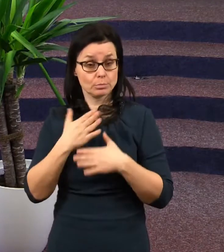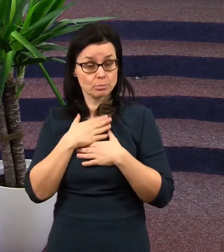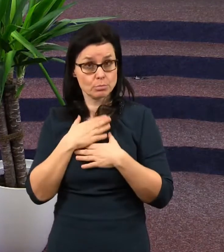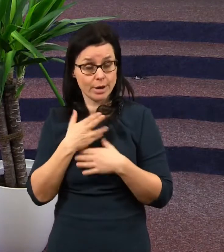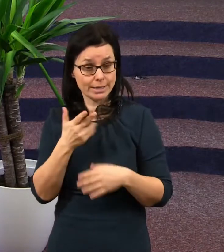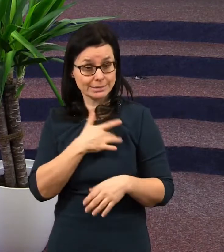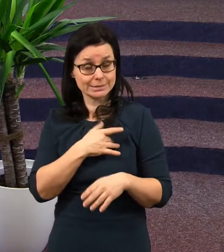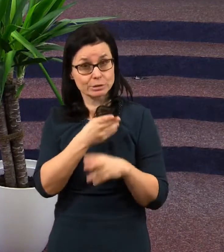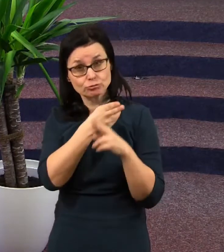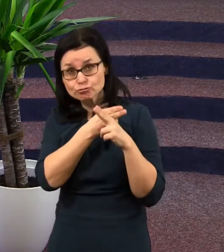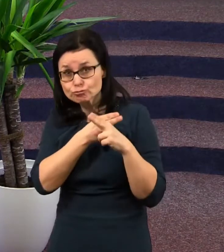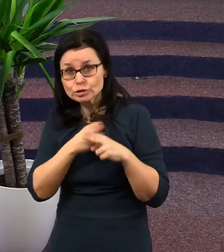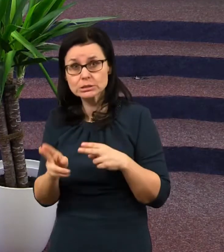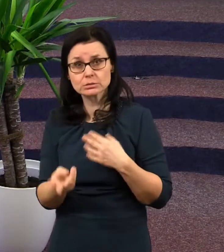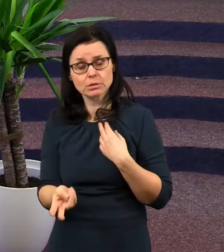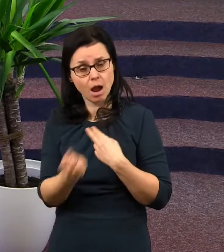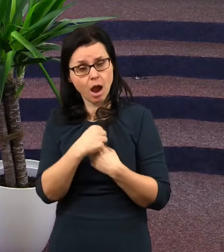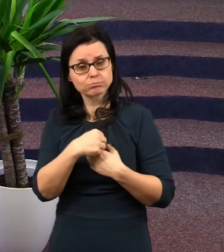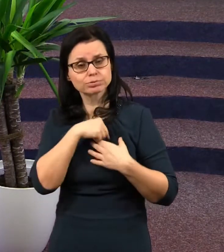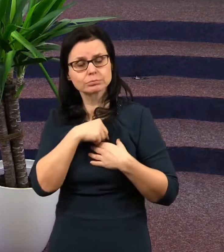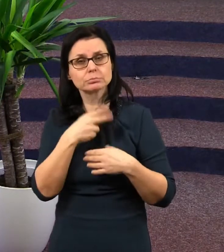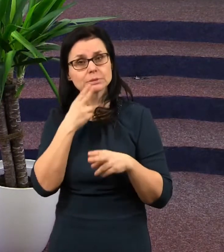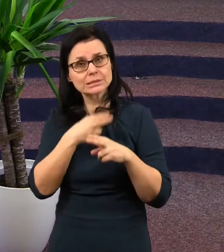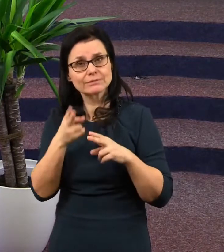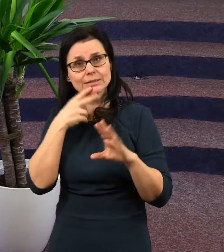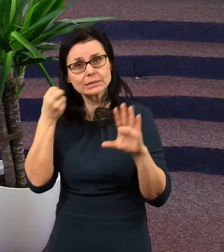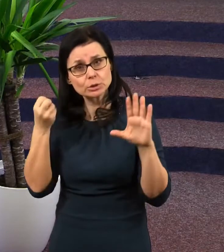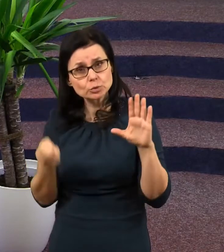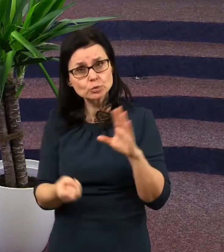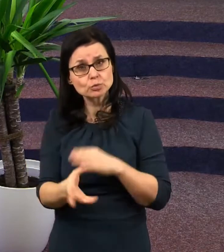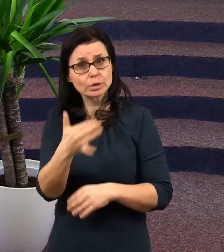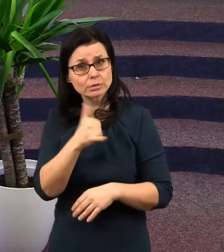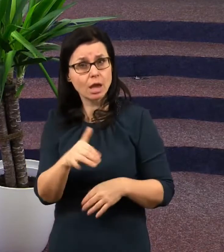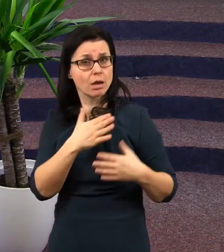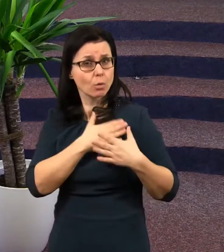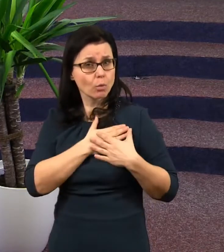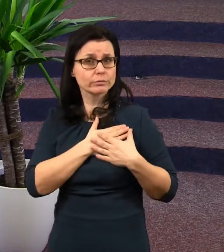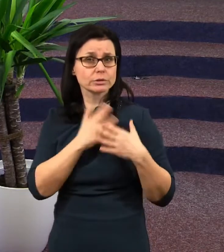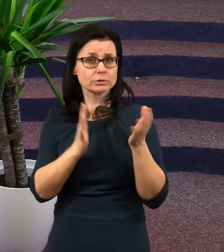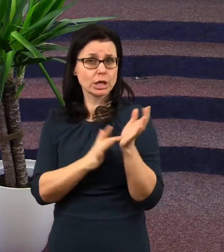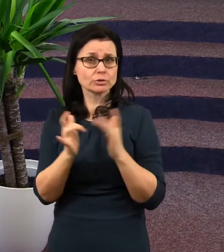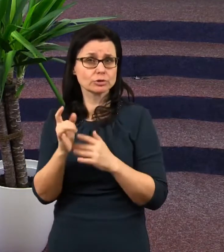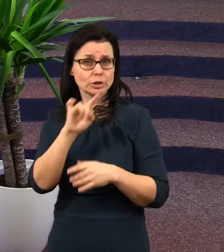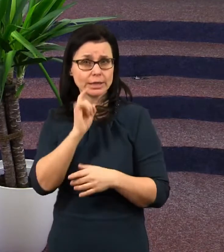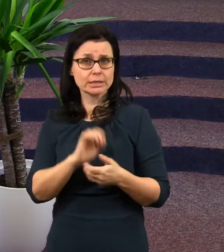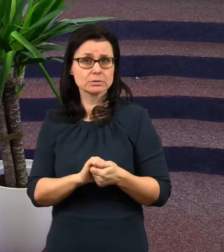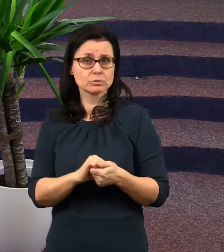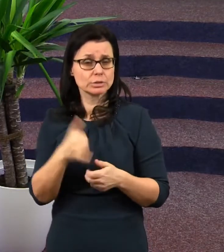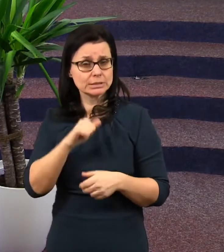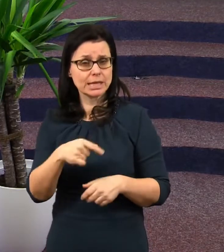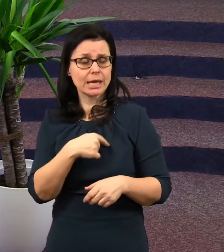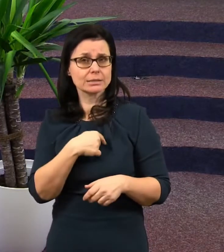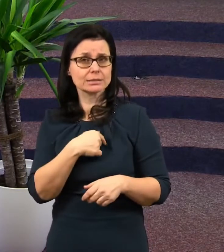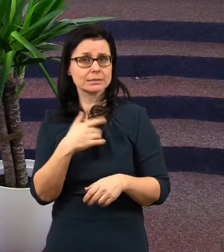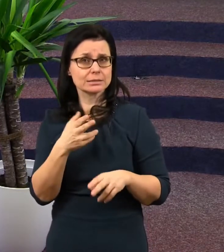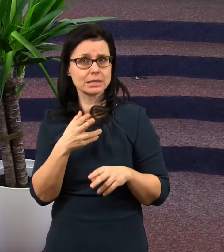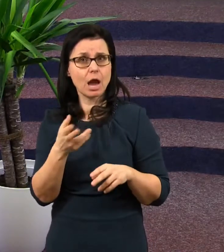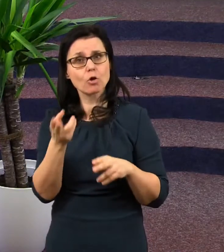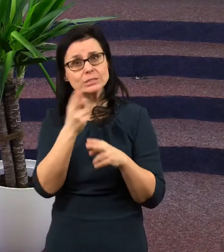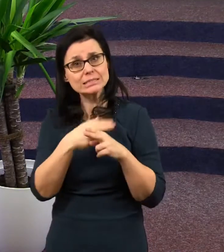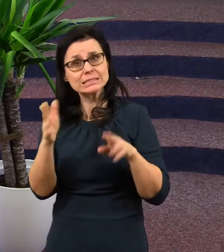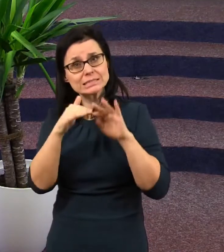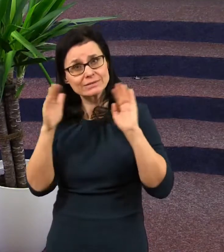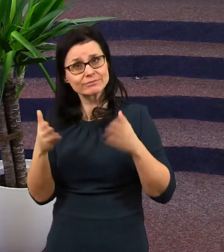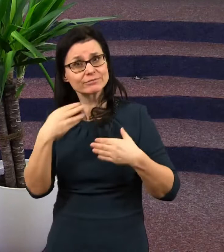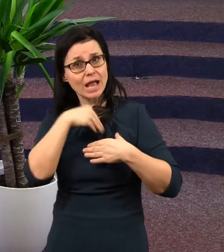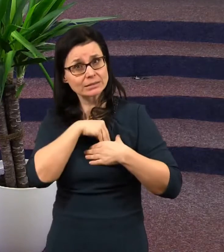čisté, bydlí tam Duch Svatý, bydlí tam pán Ježíš Kristus. Je to naše srdce tou boží svatyní, ve